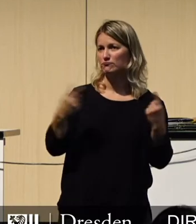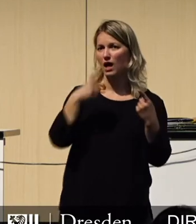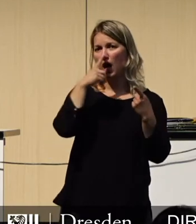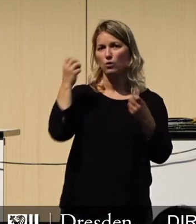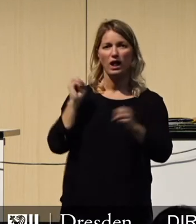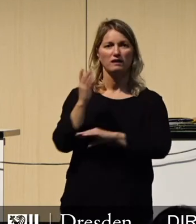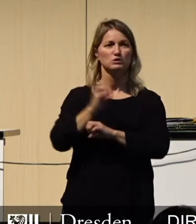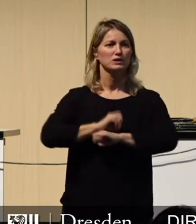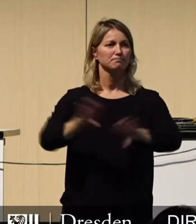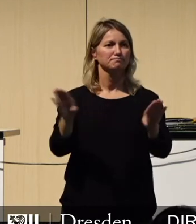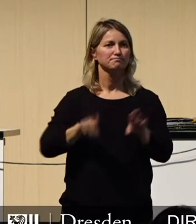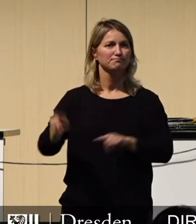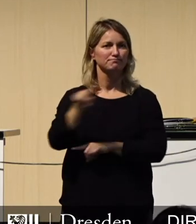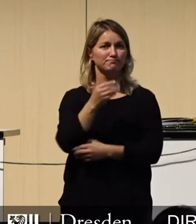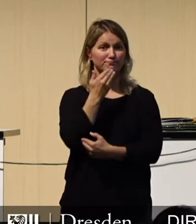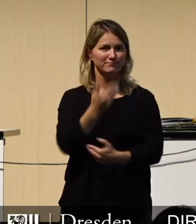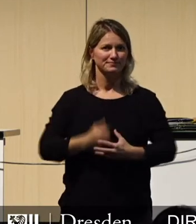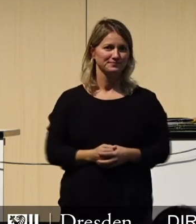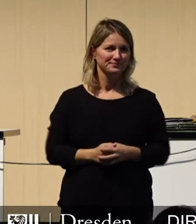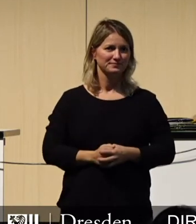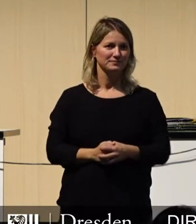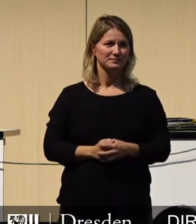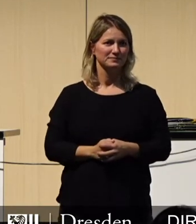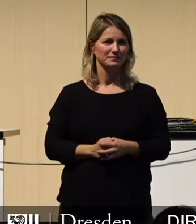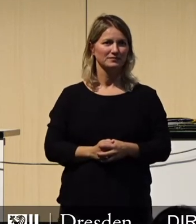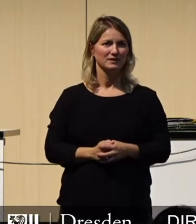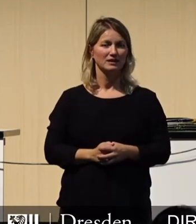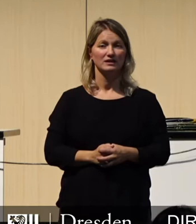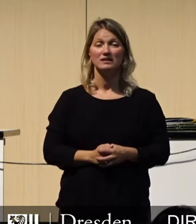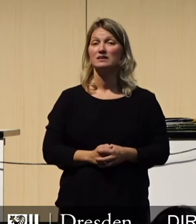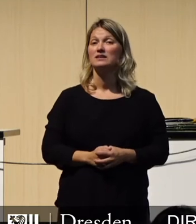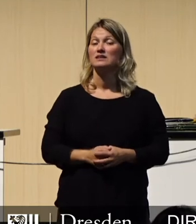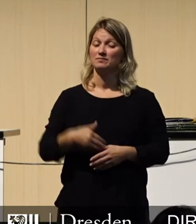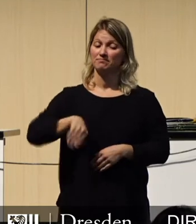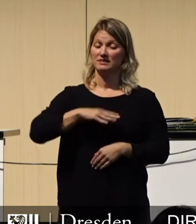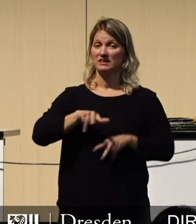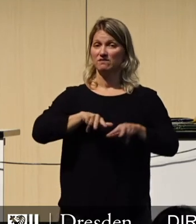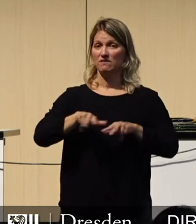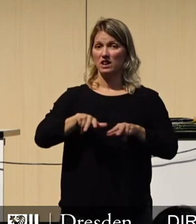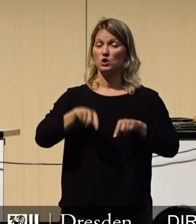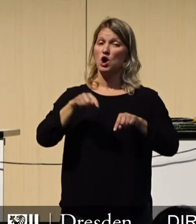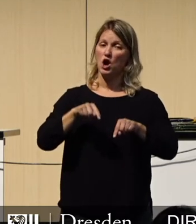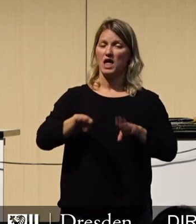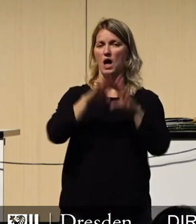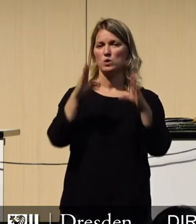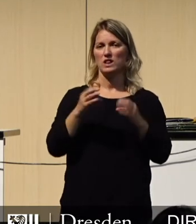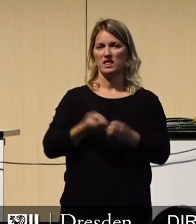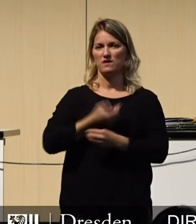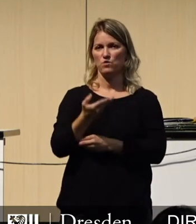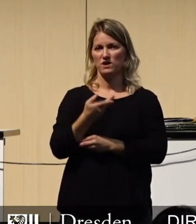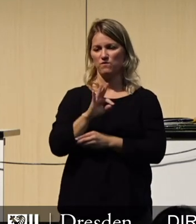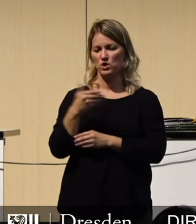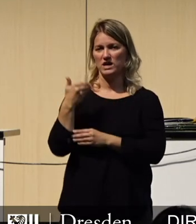Livestream. Heute legen wir Ihnen als Verwaltung den Haushaltsentwurf für die Jahre 2021